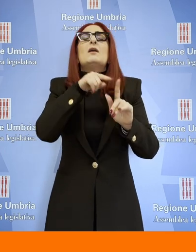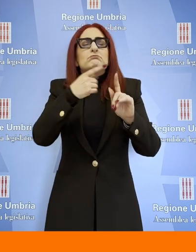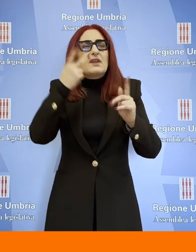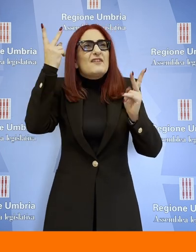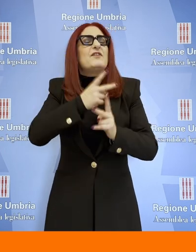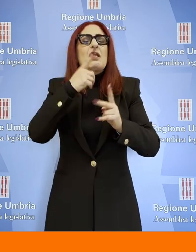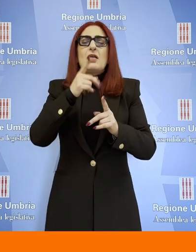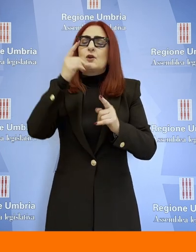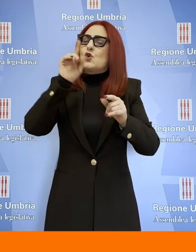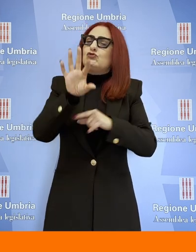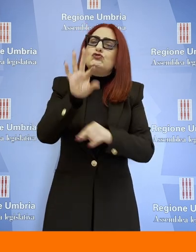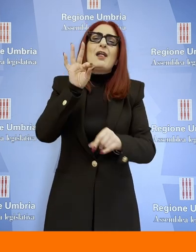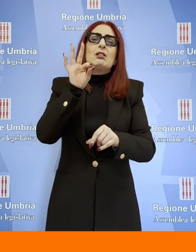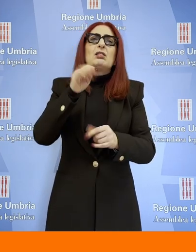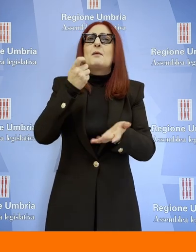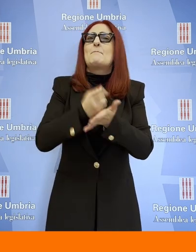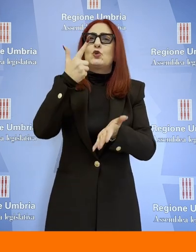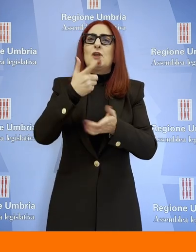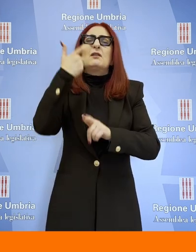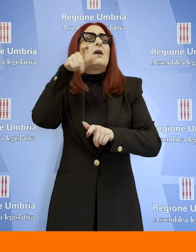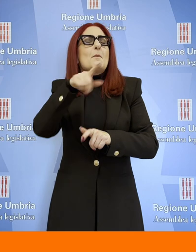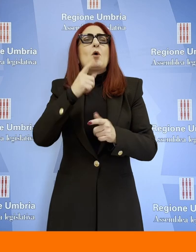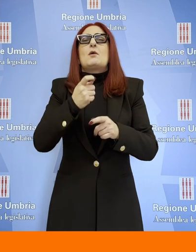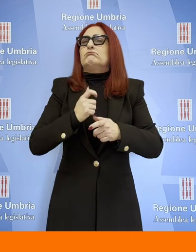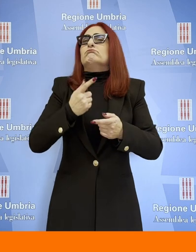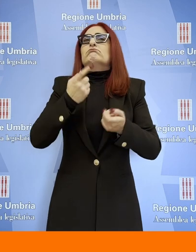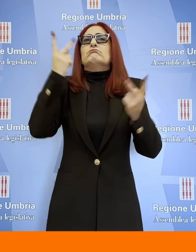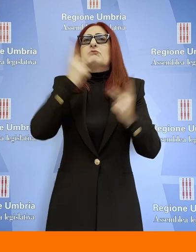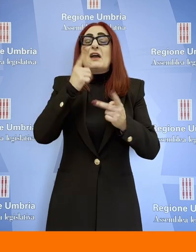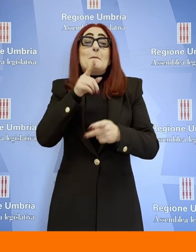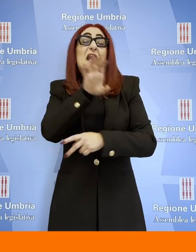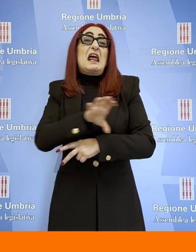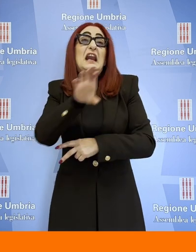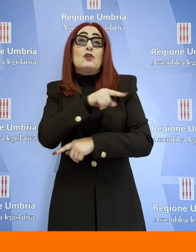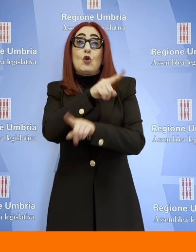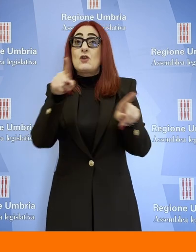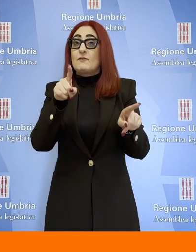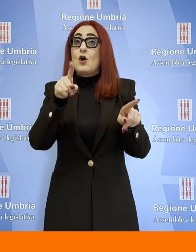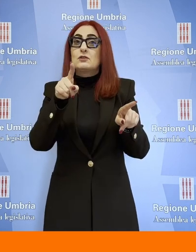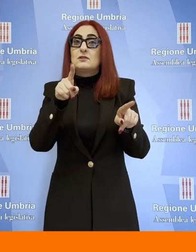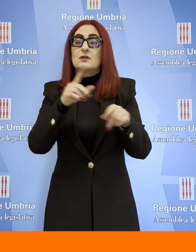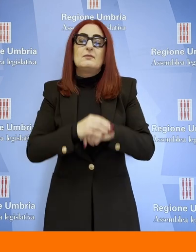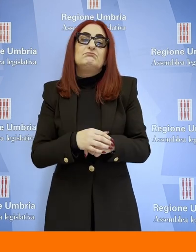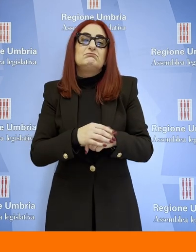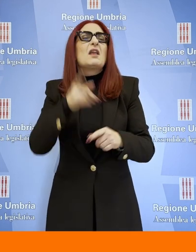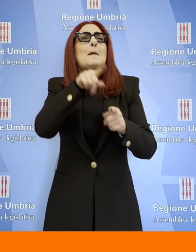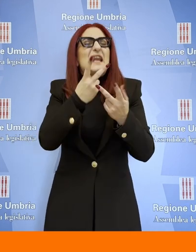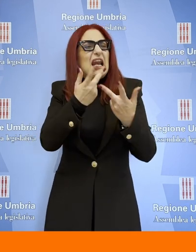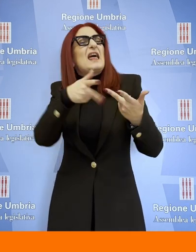parte della vostra regione nel rinnovamento e nell'ammodernamento dello statuto e credo che il valorizzare